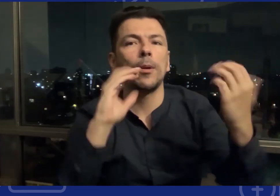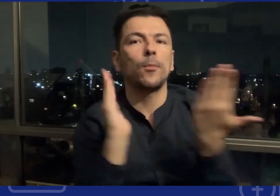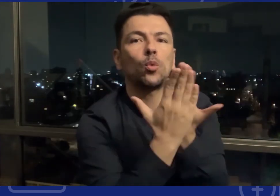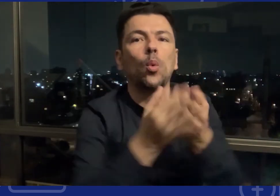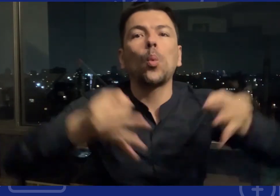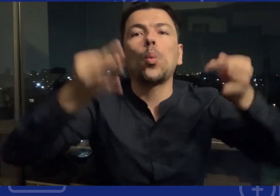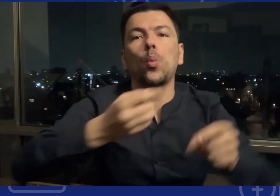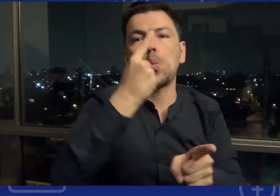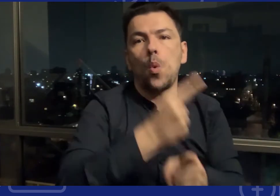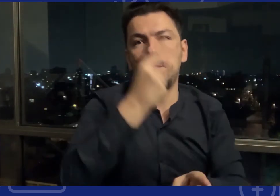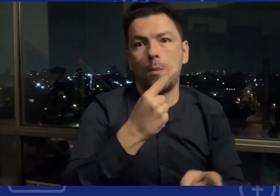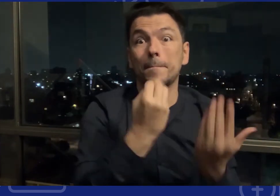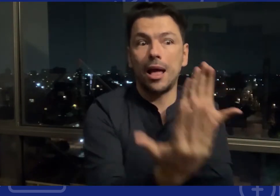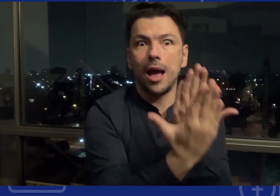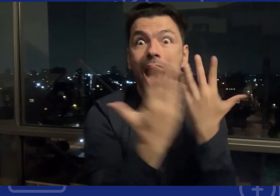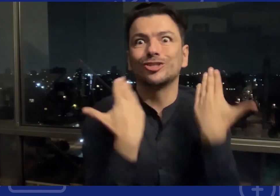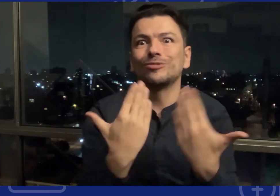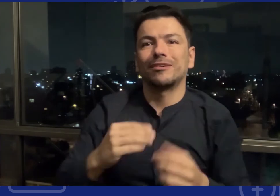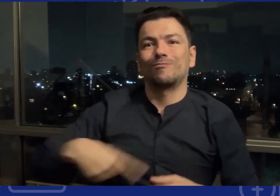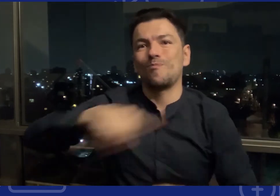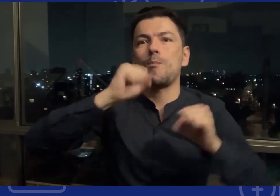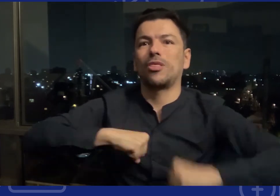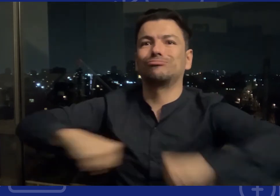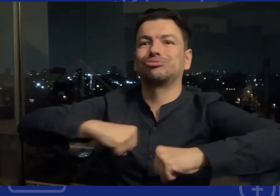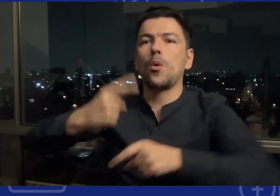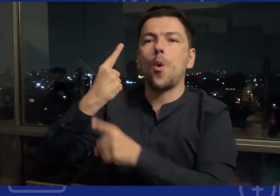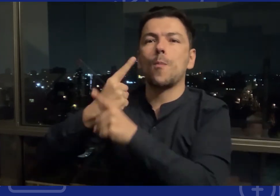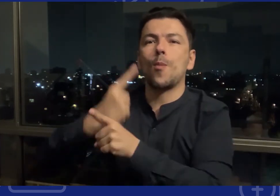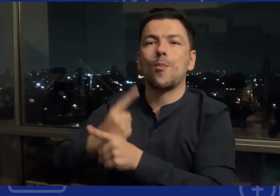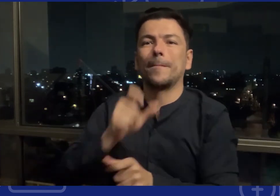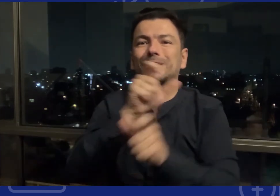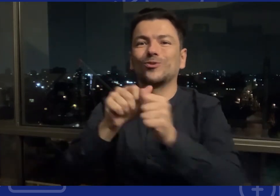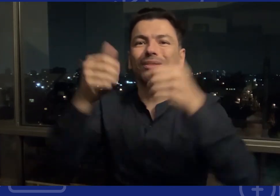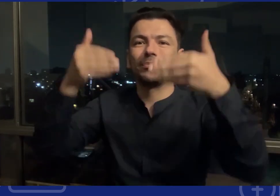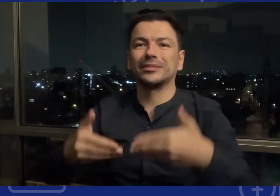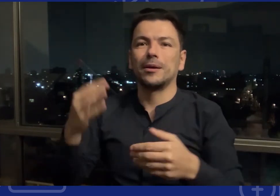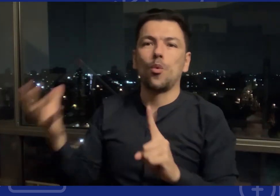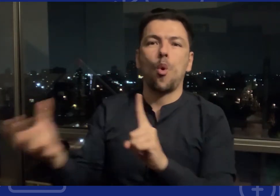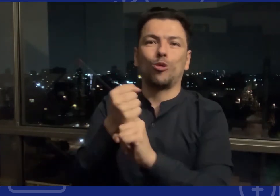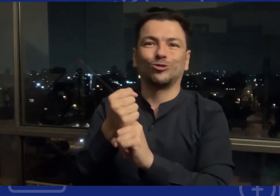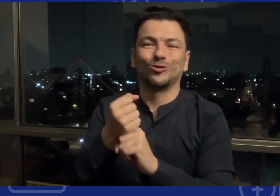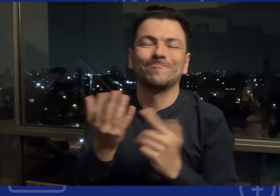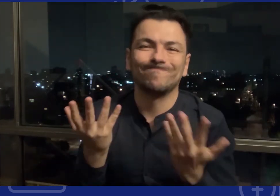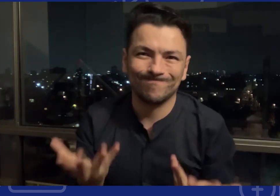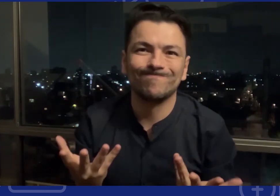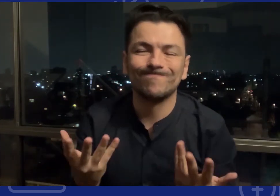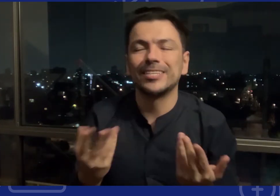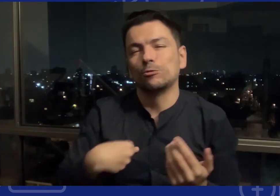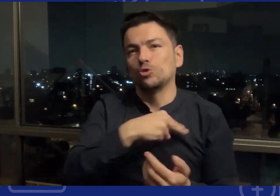realizar para que se tenga este protocolo porque así también se puede gestionar mejor el reconocimiento y el ejercicio